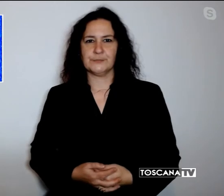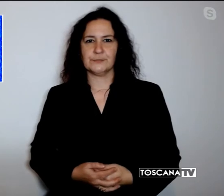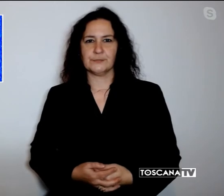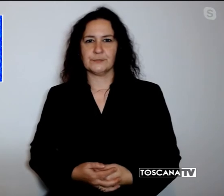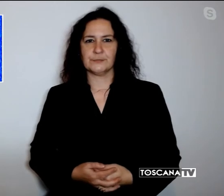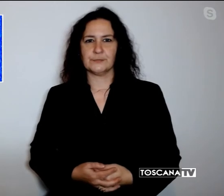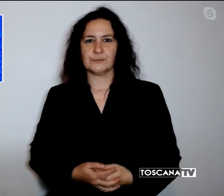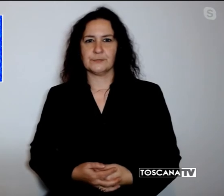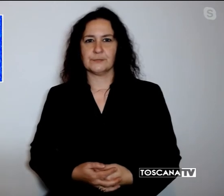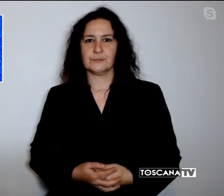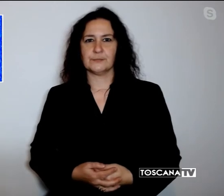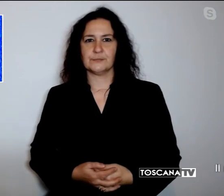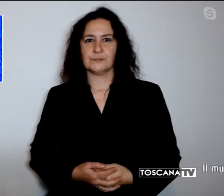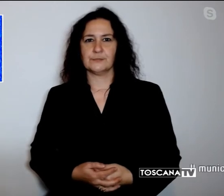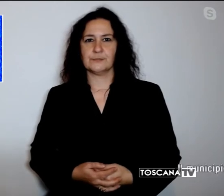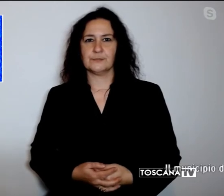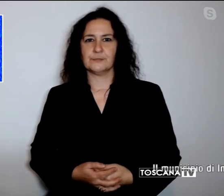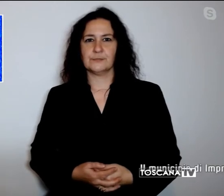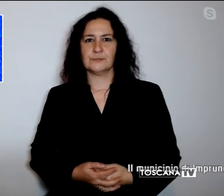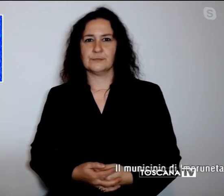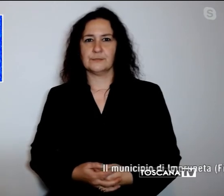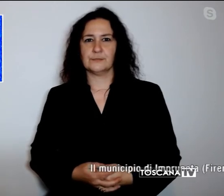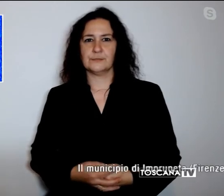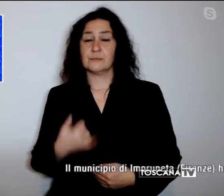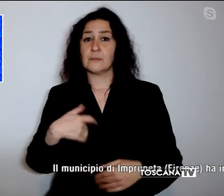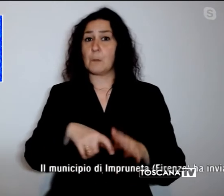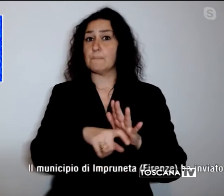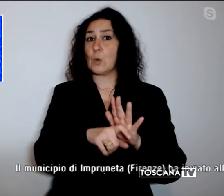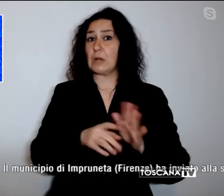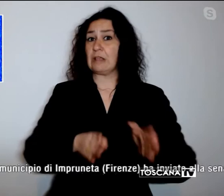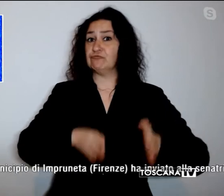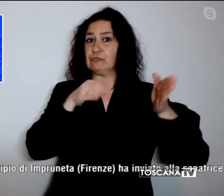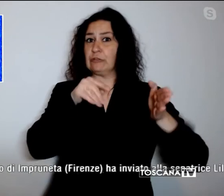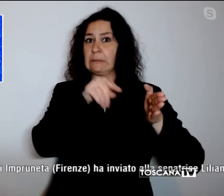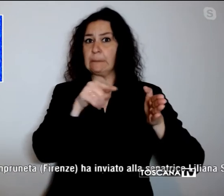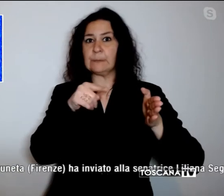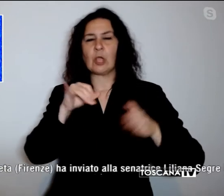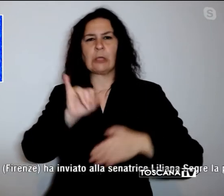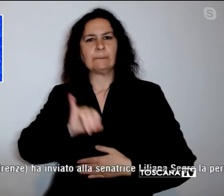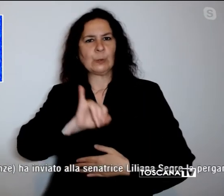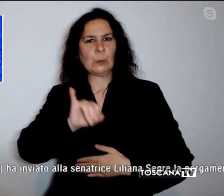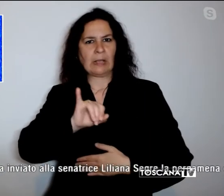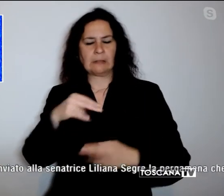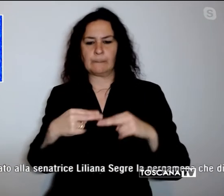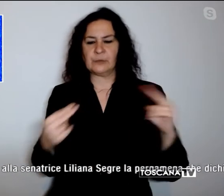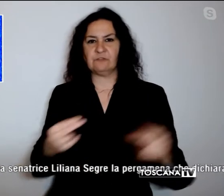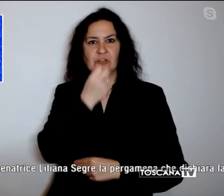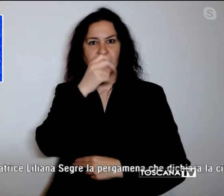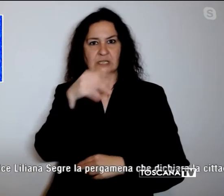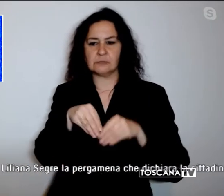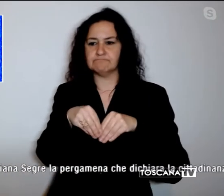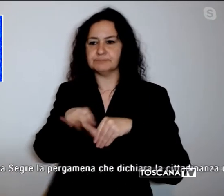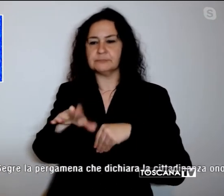Il municipio di Impruneta in provincia di Firenze ha inviato alla senatrice Liliana Segre